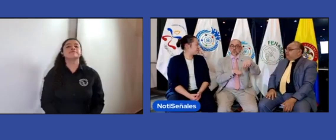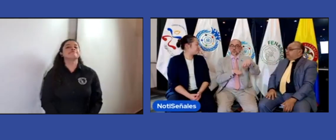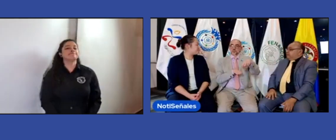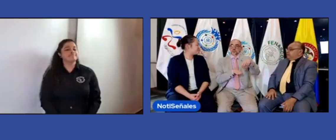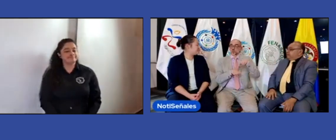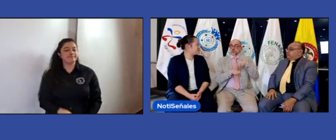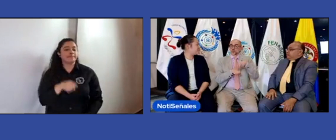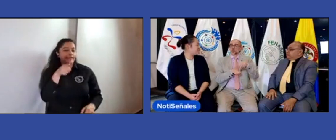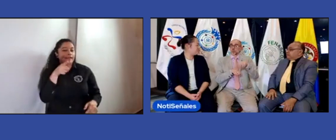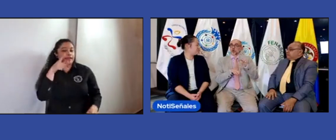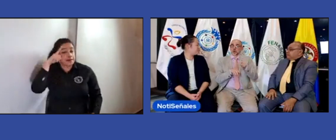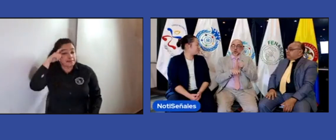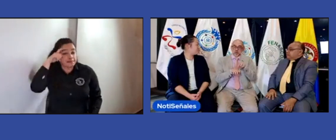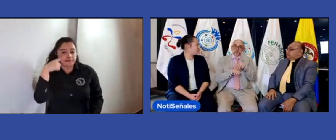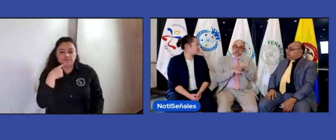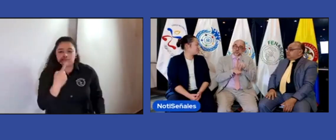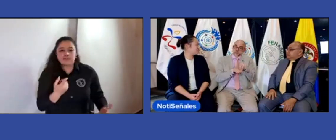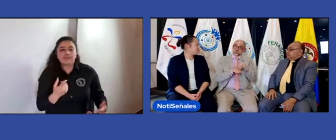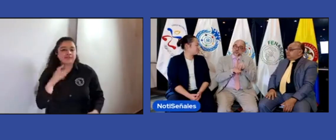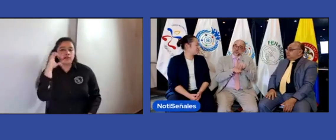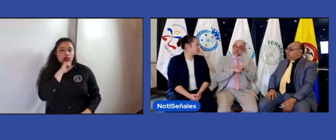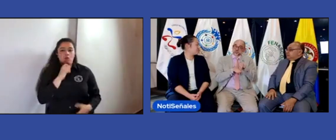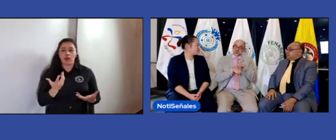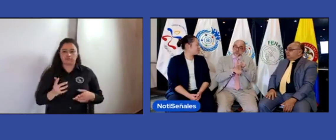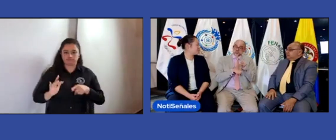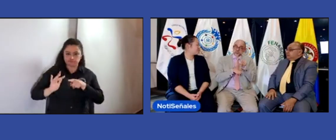Bueno, podríamos pensar que hay un camino, ¿no?